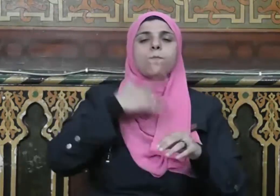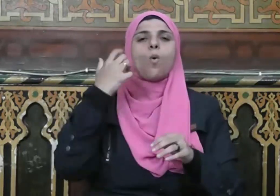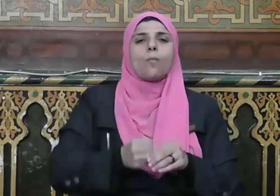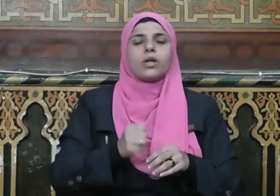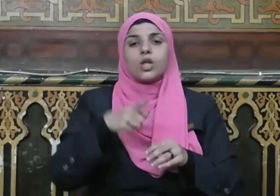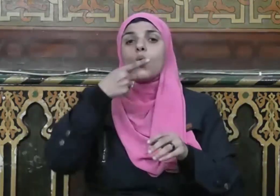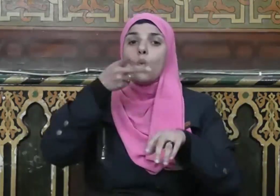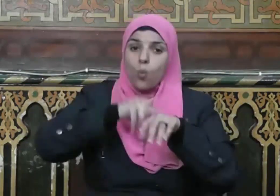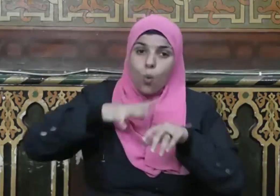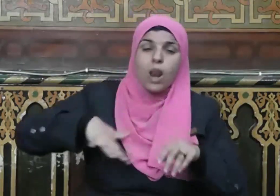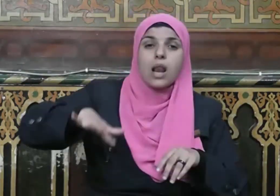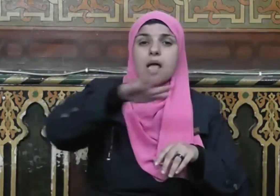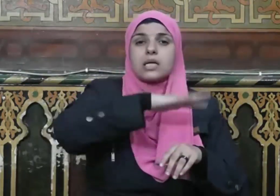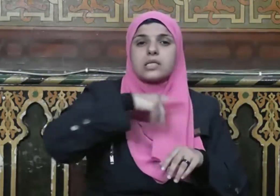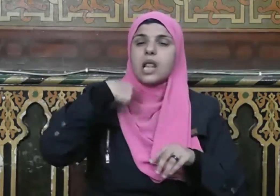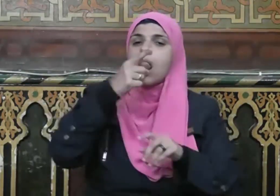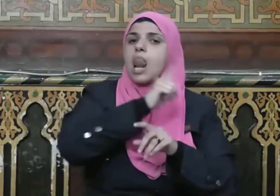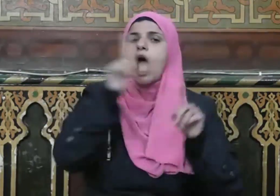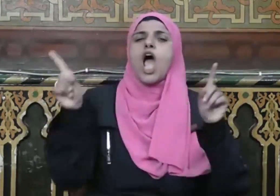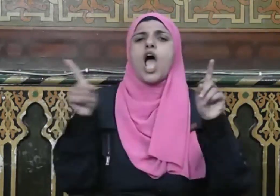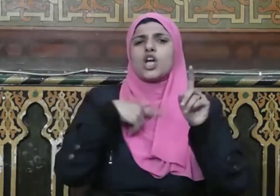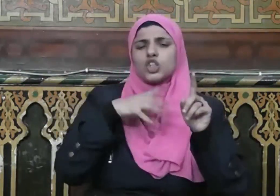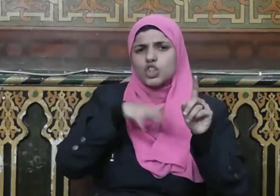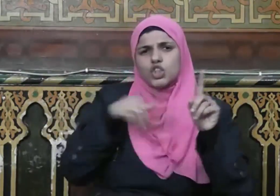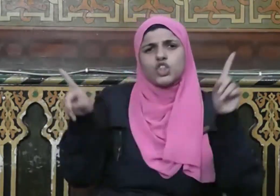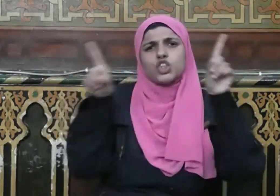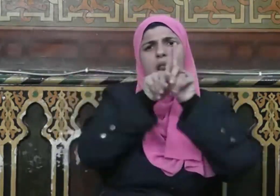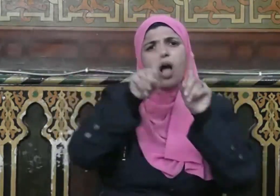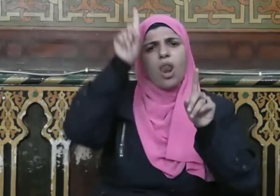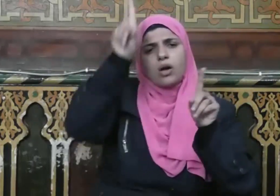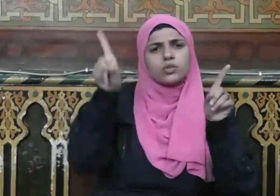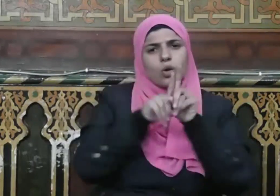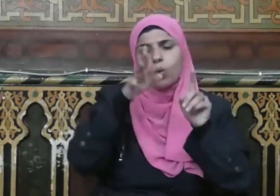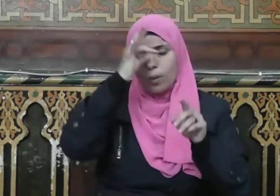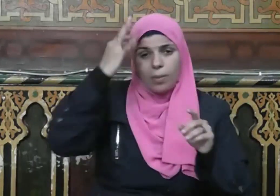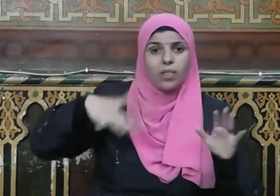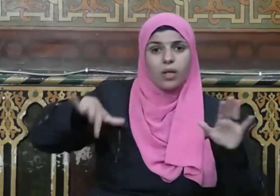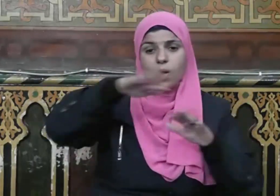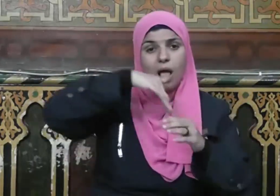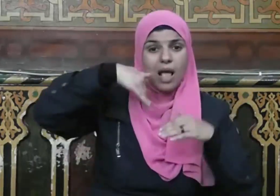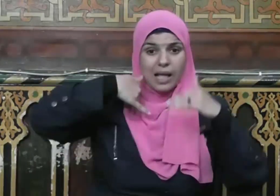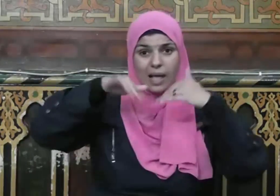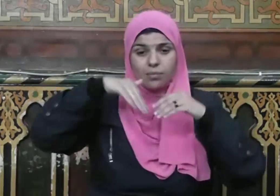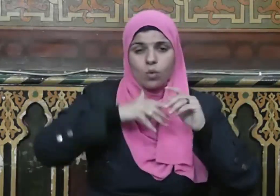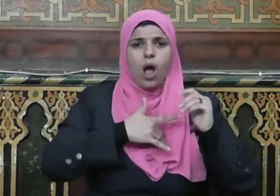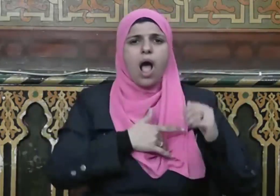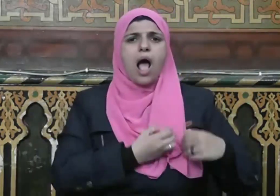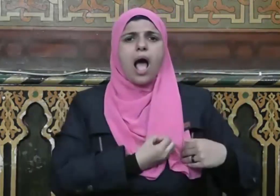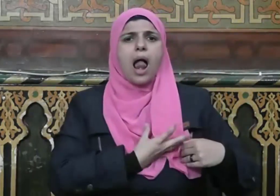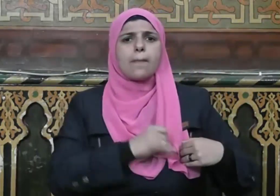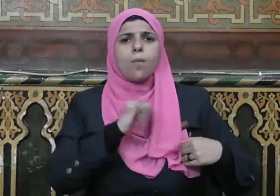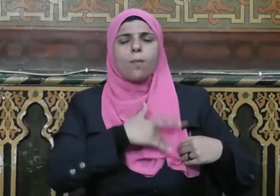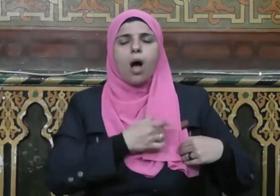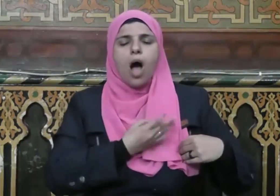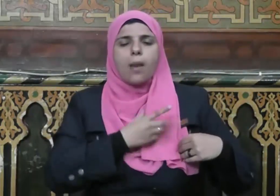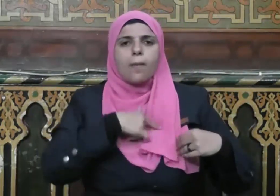بربهم لا يشركون والذين يؤتون ما آتوا وقلوبهم وجلة أنهم إلى